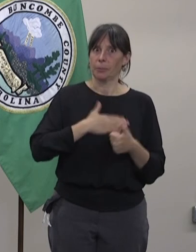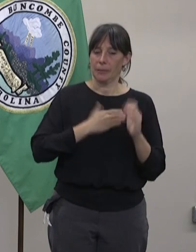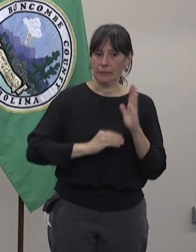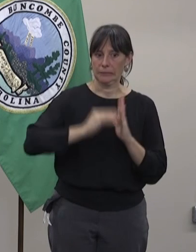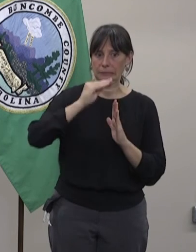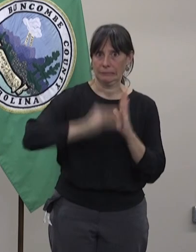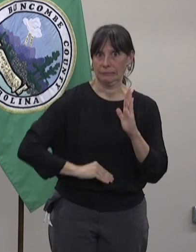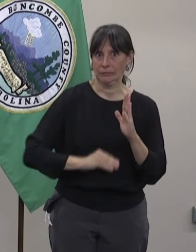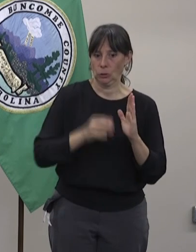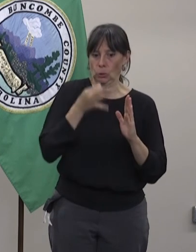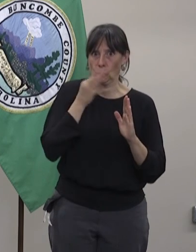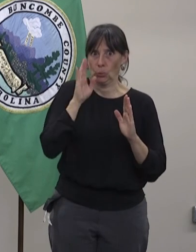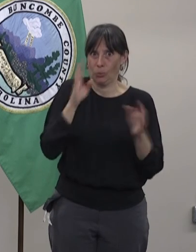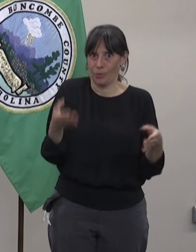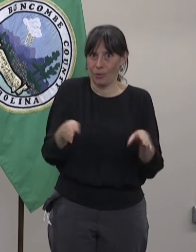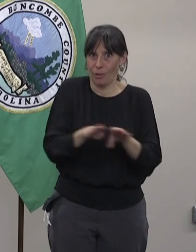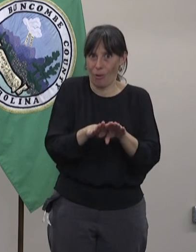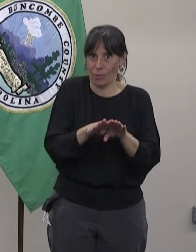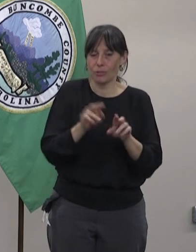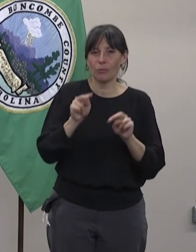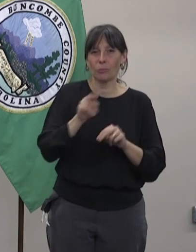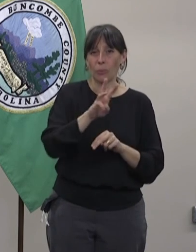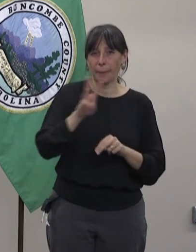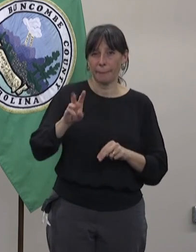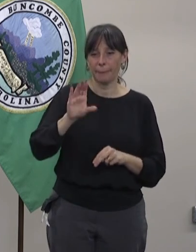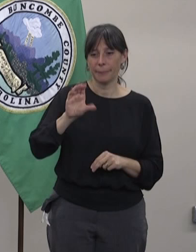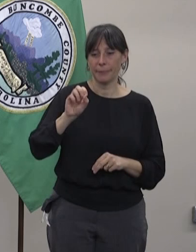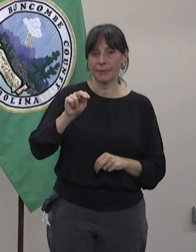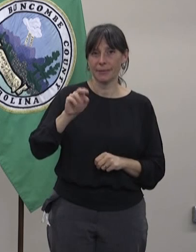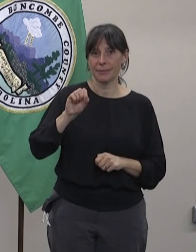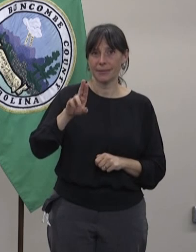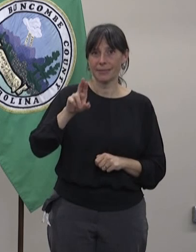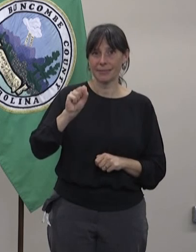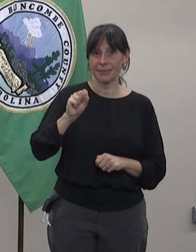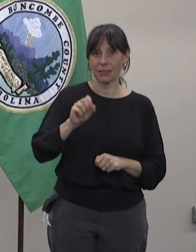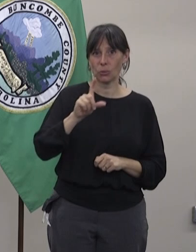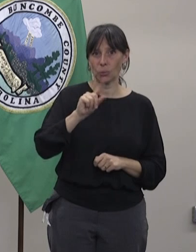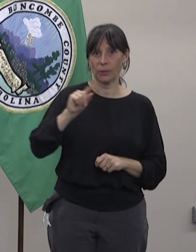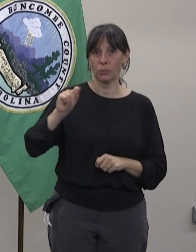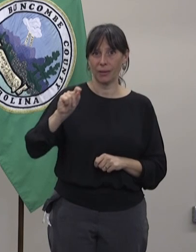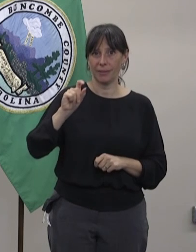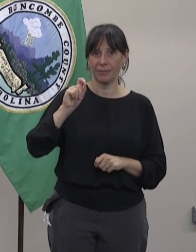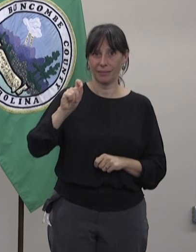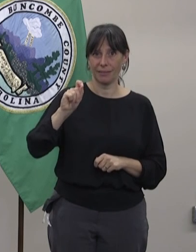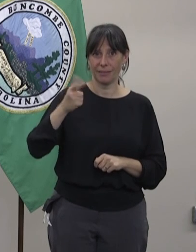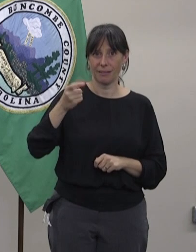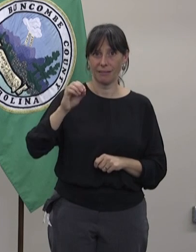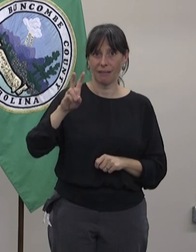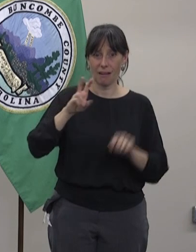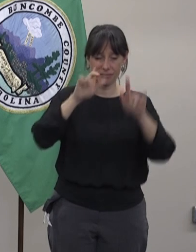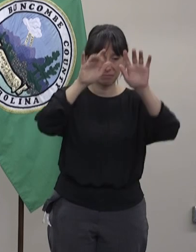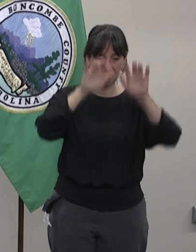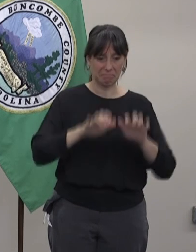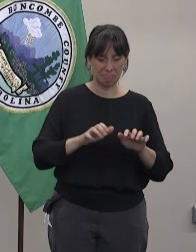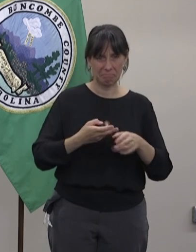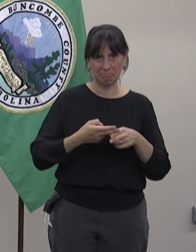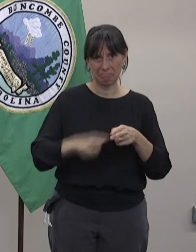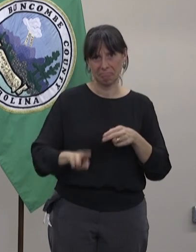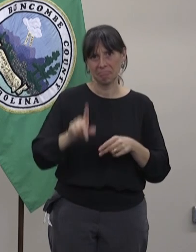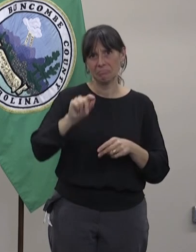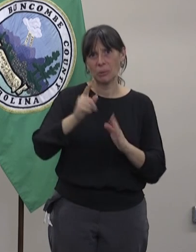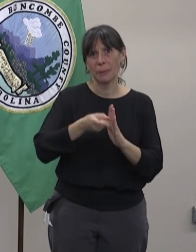Si todavía no han llenado el censo, ya va llegando la fecha límite, entonces vayan a census2020